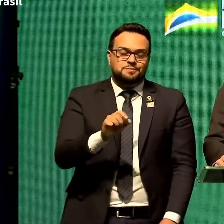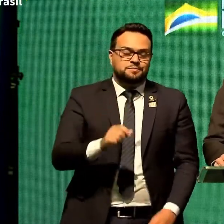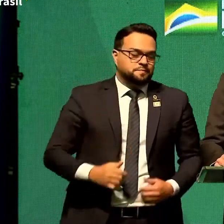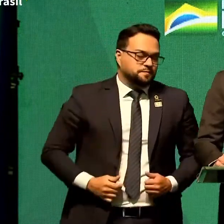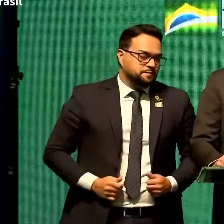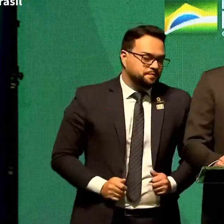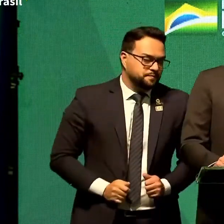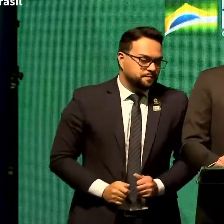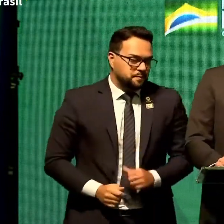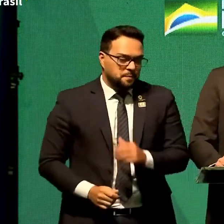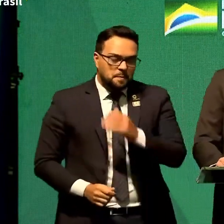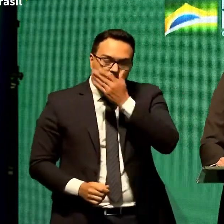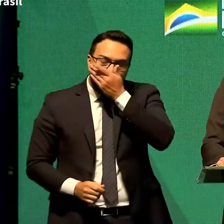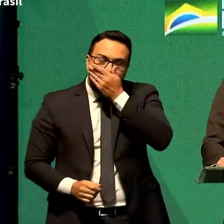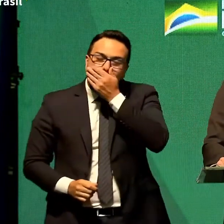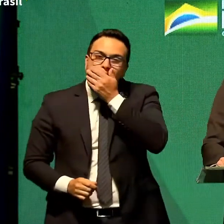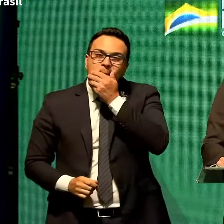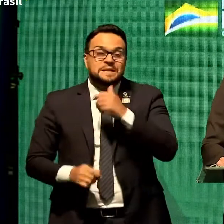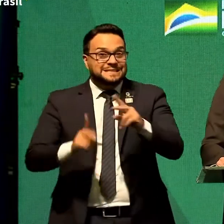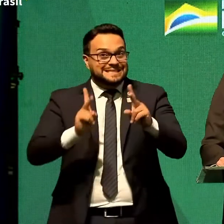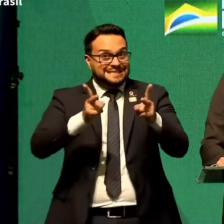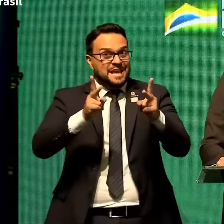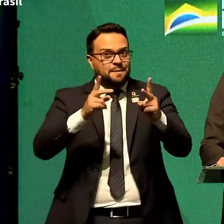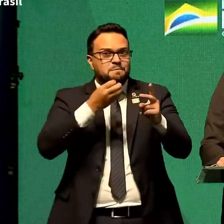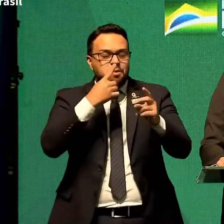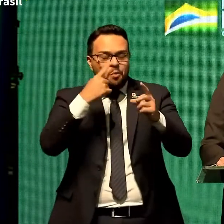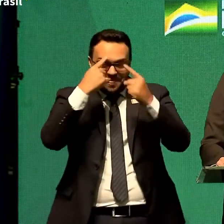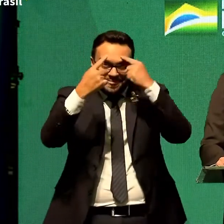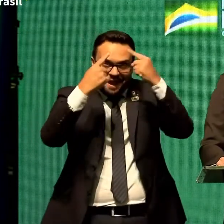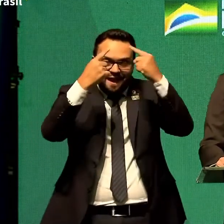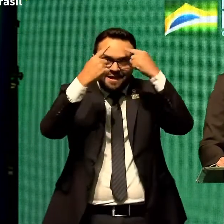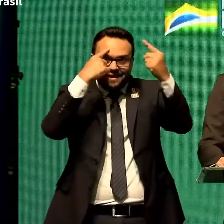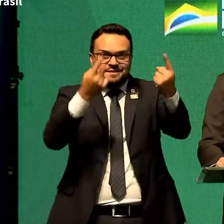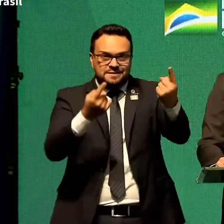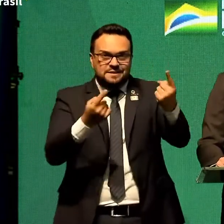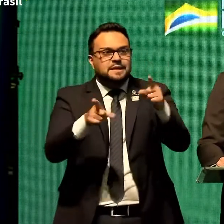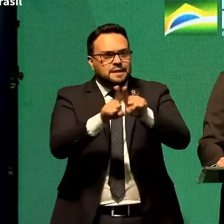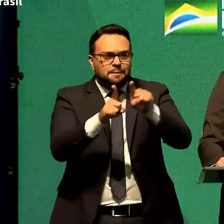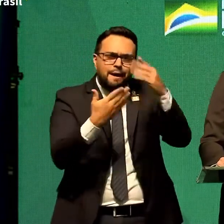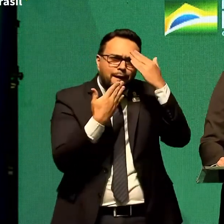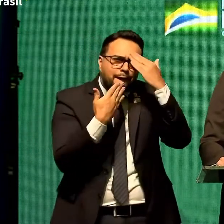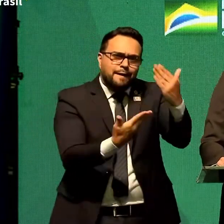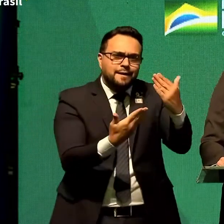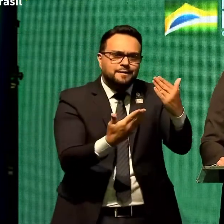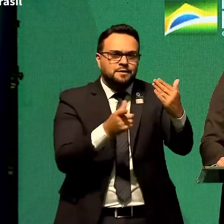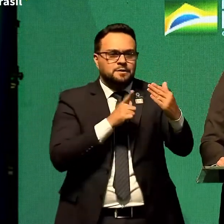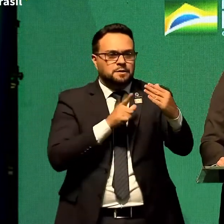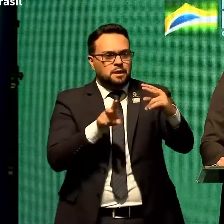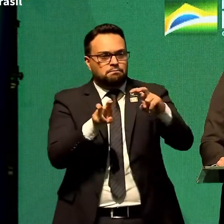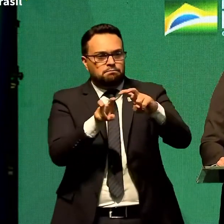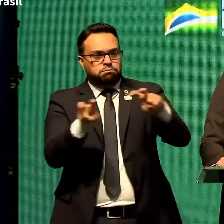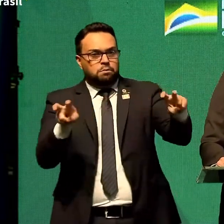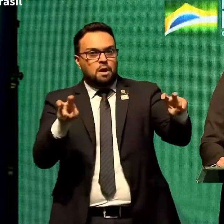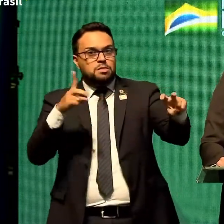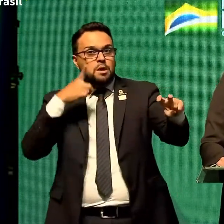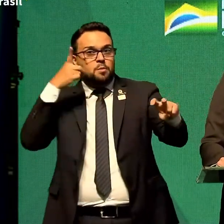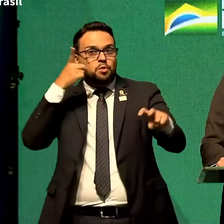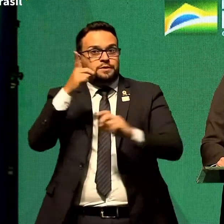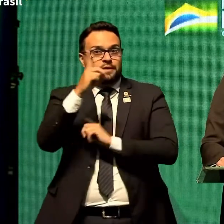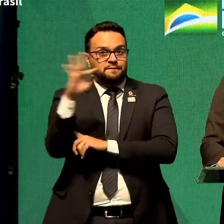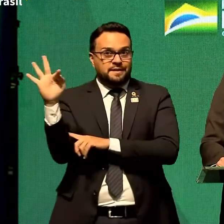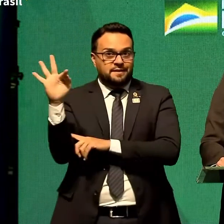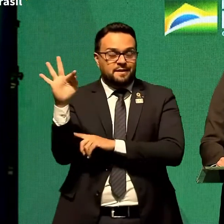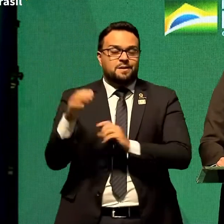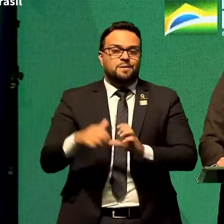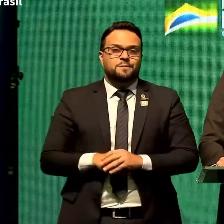que sempre teve boas ideias para nos trazer assim como agradeço a bancada aqui os deputados federais